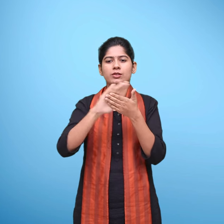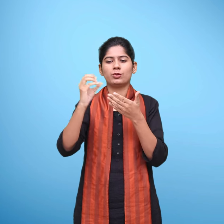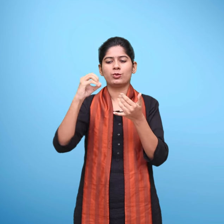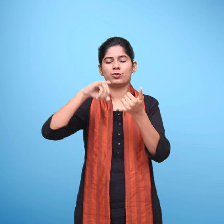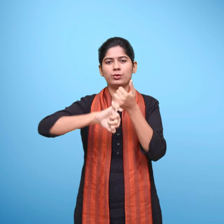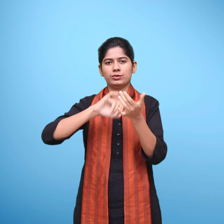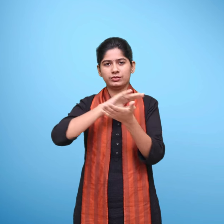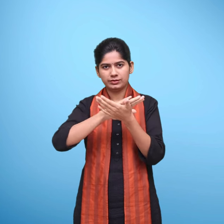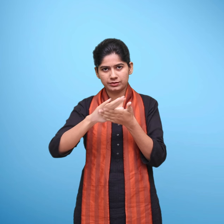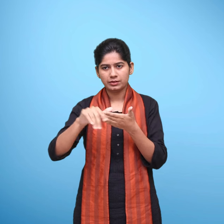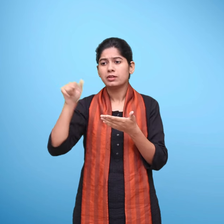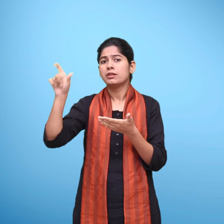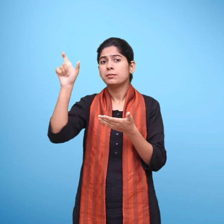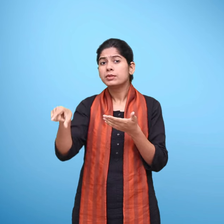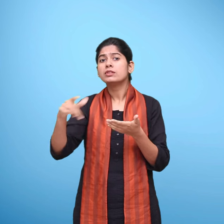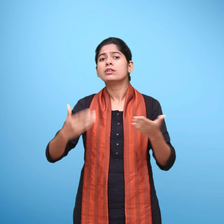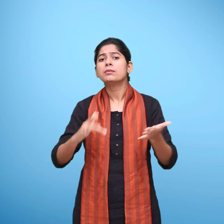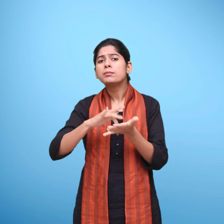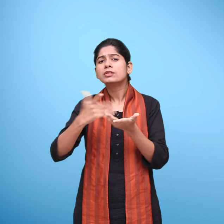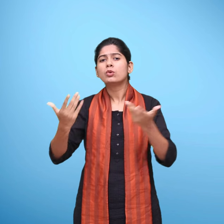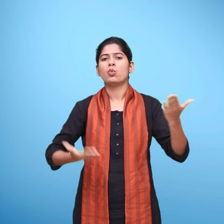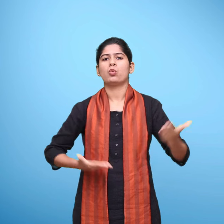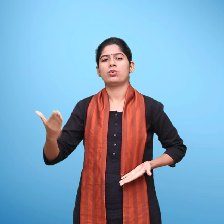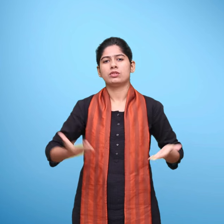कोलकाता पश्यम बंगाल